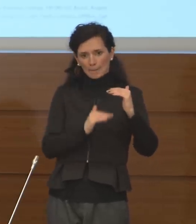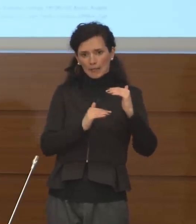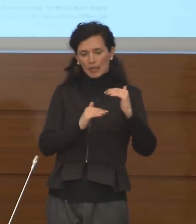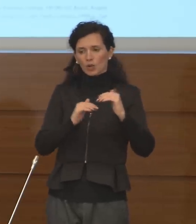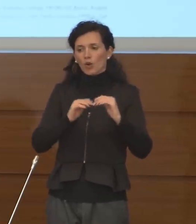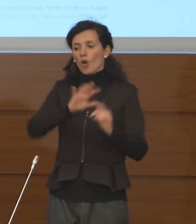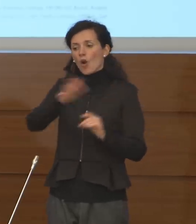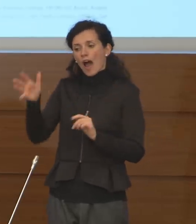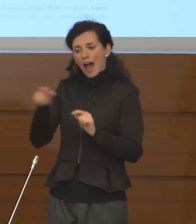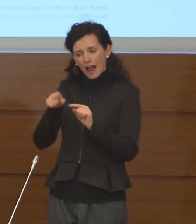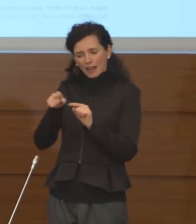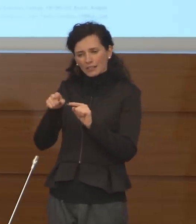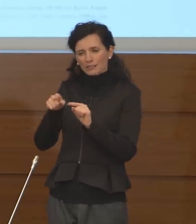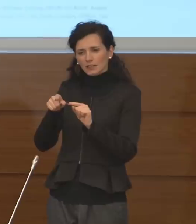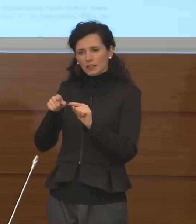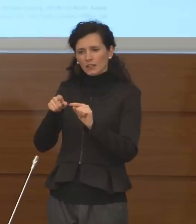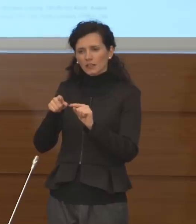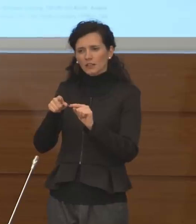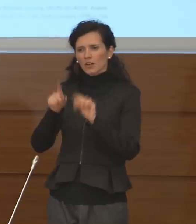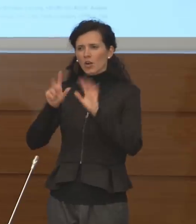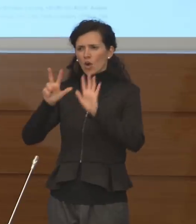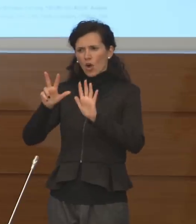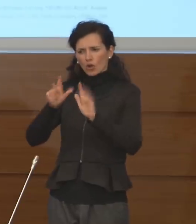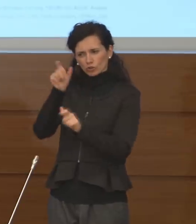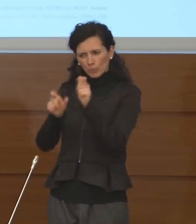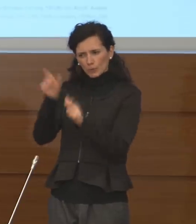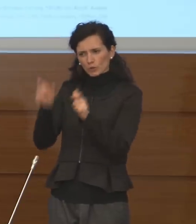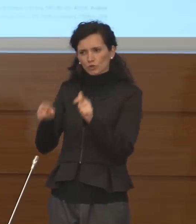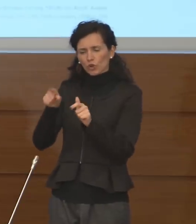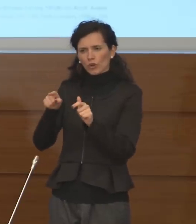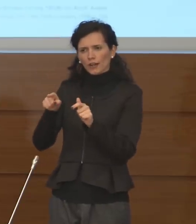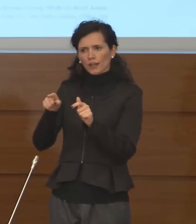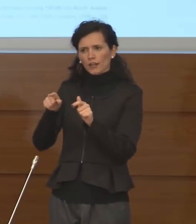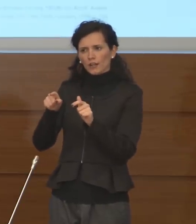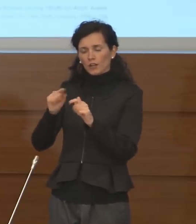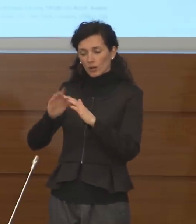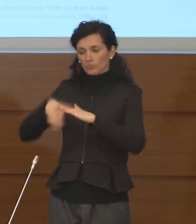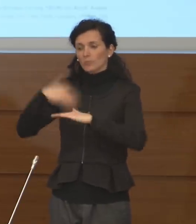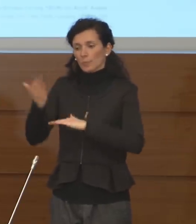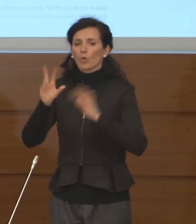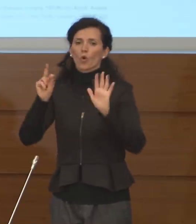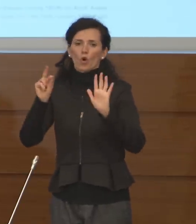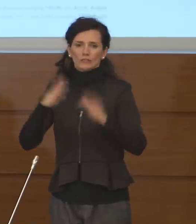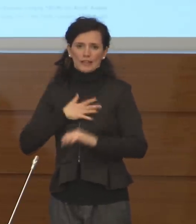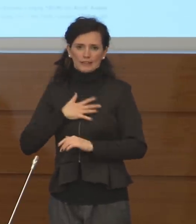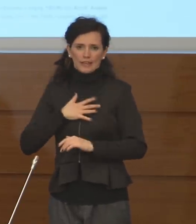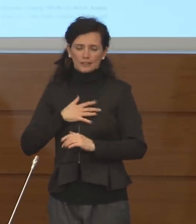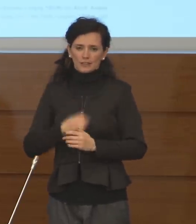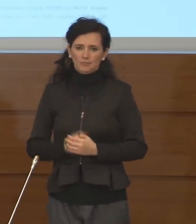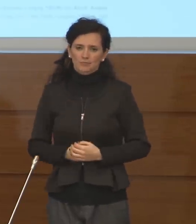8 con più di 80 anni.